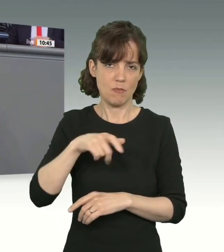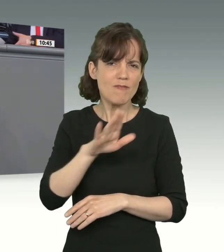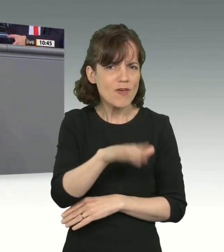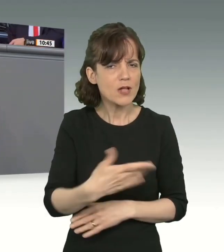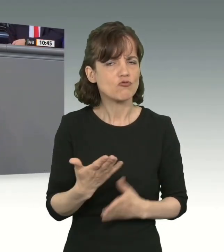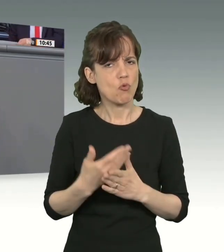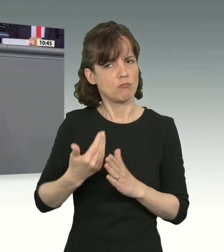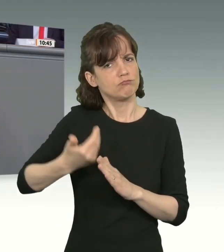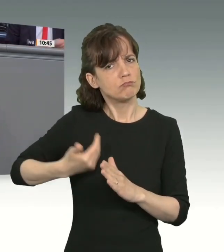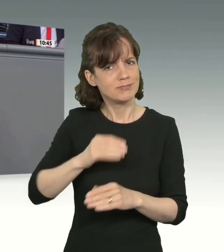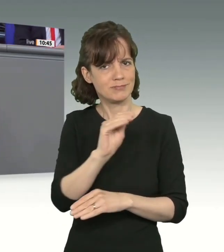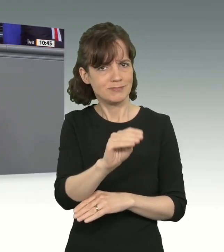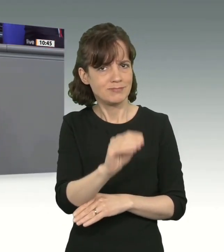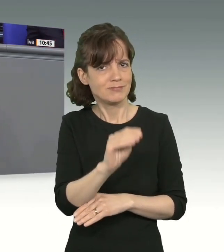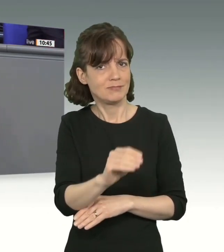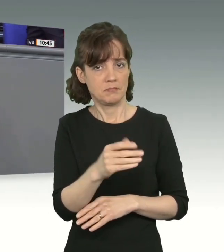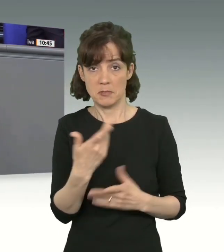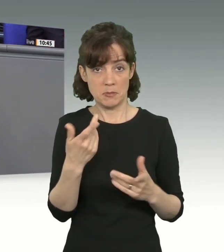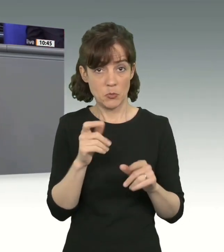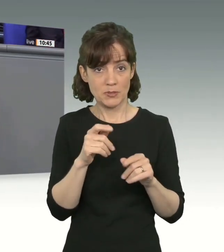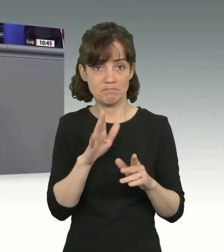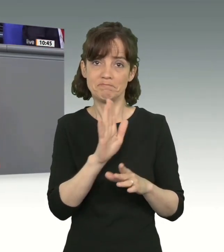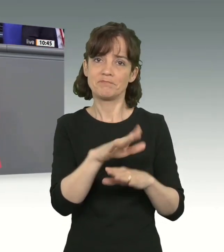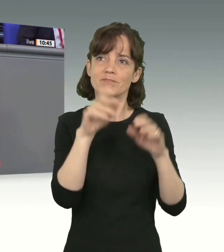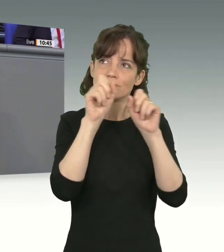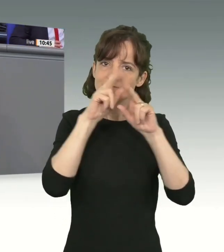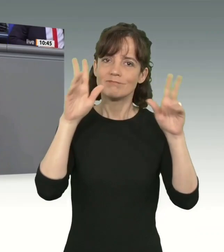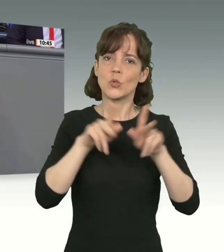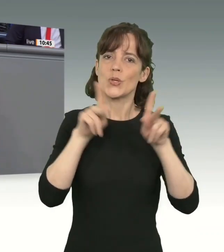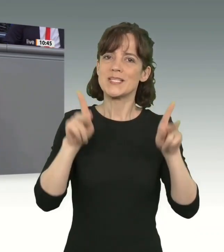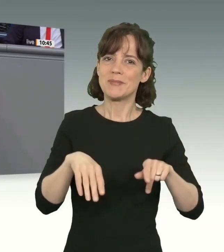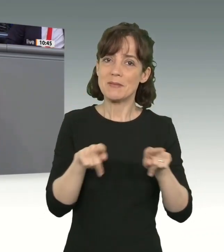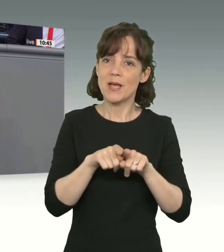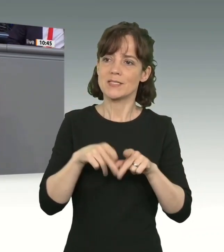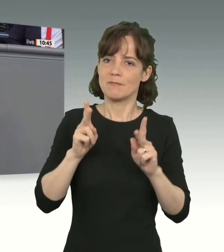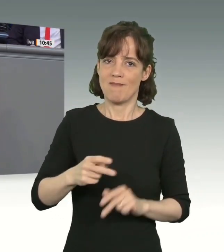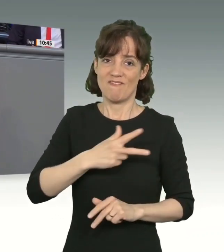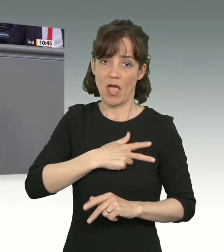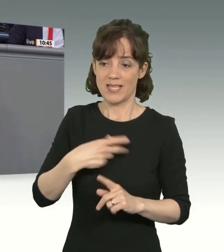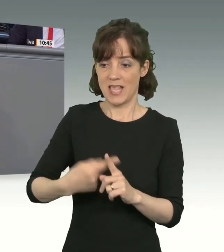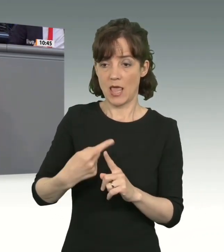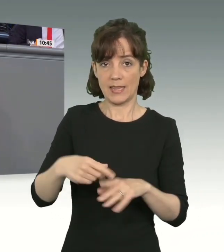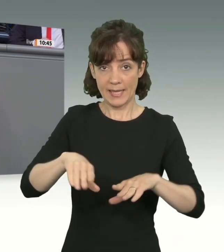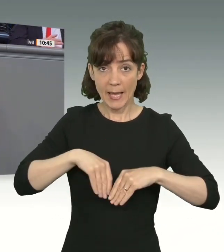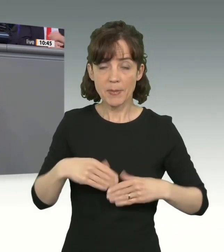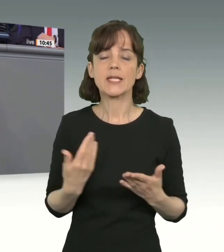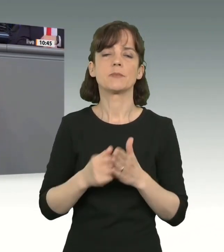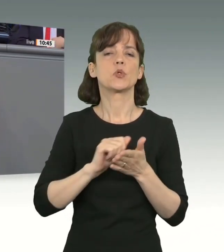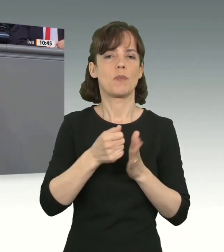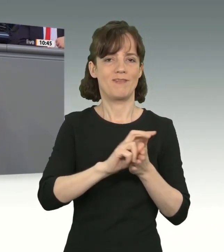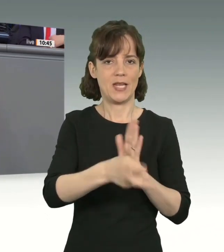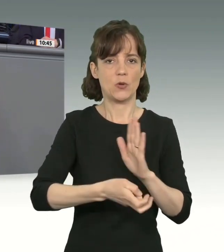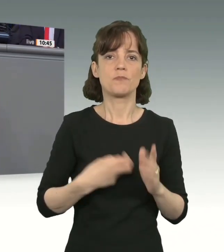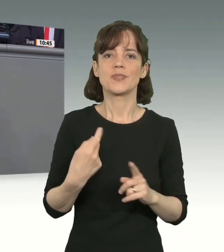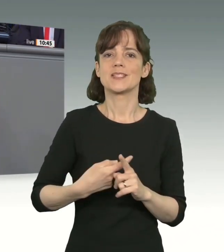gesagt. Aber offensichtlich passt das nicht in Ihr Konzept, die tatsächlichen Zahlen zu verwenden. Deshalb noch mal. Die